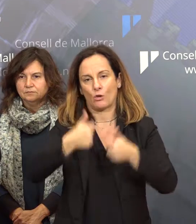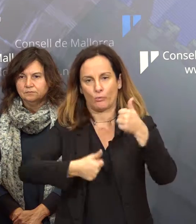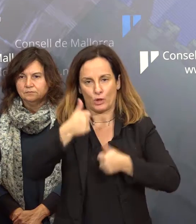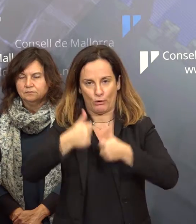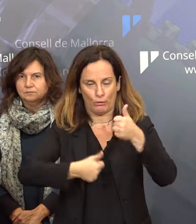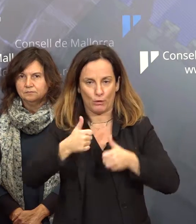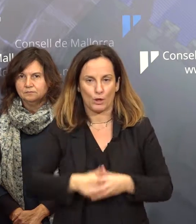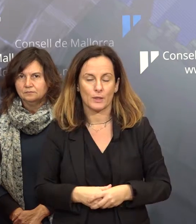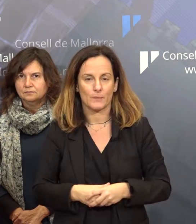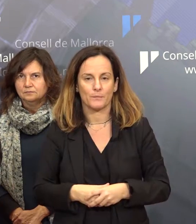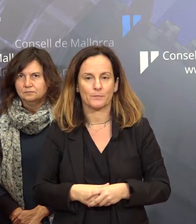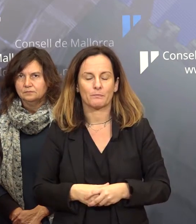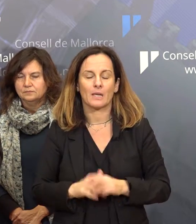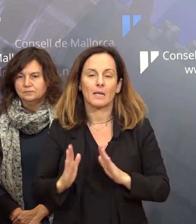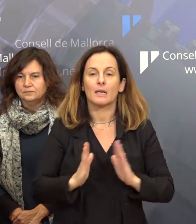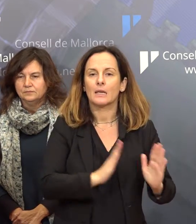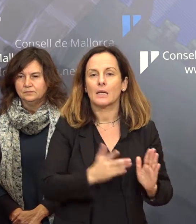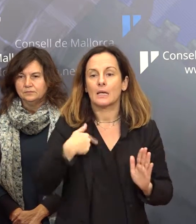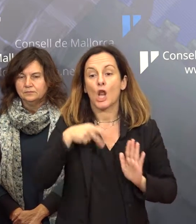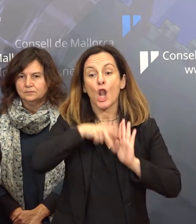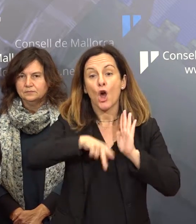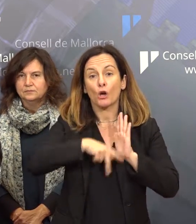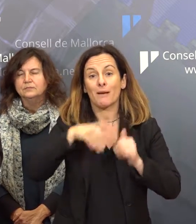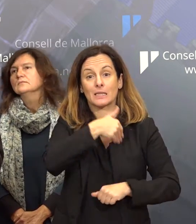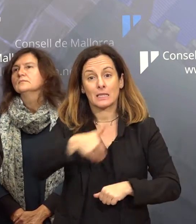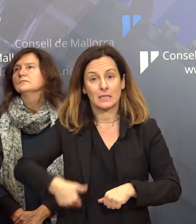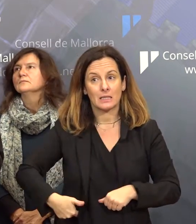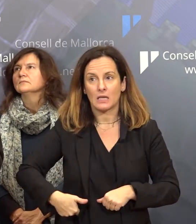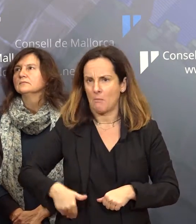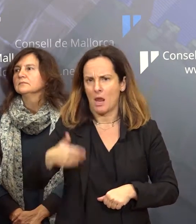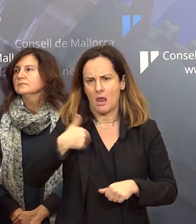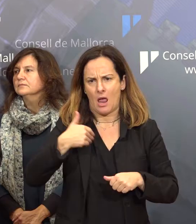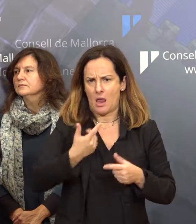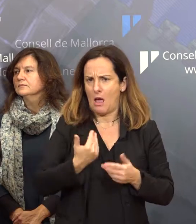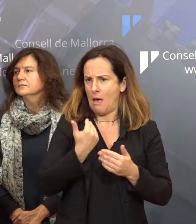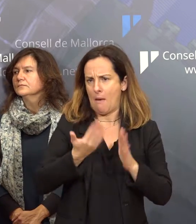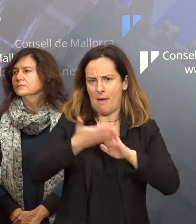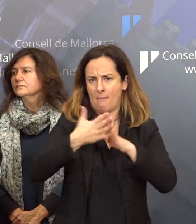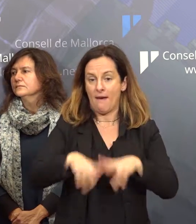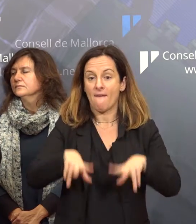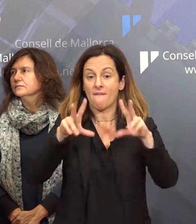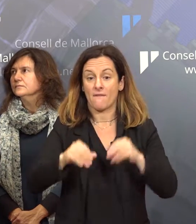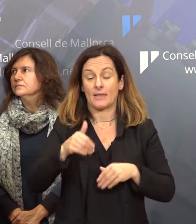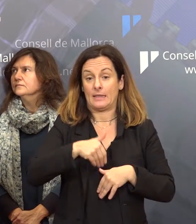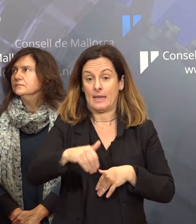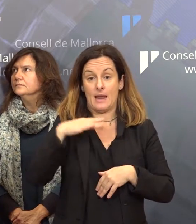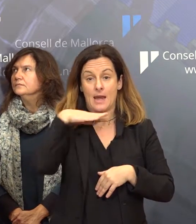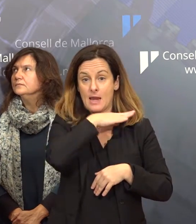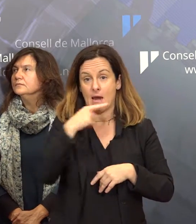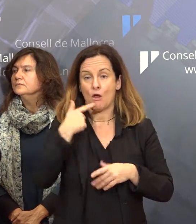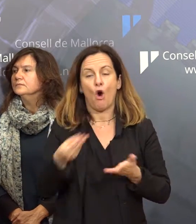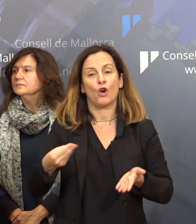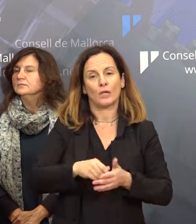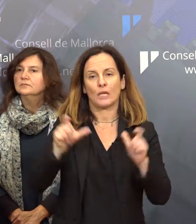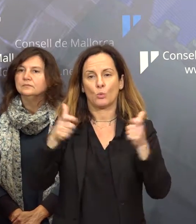tenim molt avançada el tema de les bases aquest mes de gener dia 15 tenim una comissió permanent també en sotsindicats perquè va de